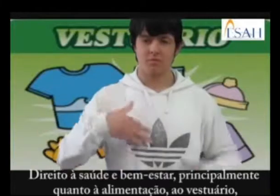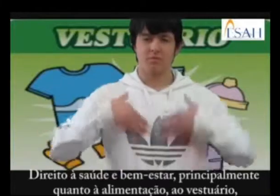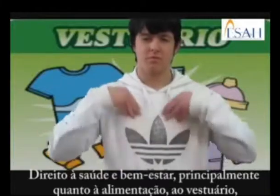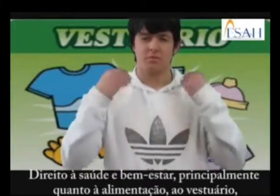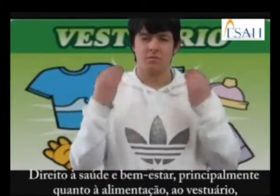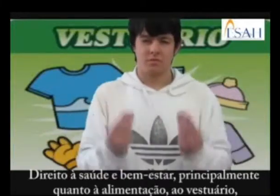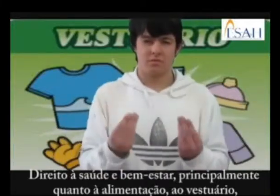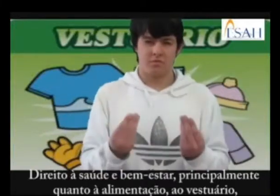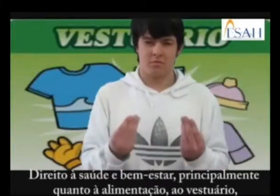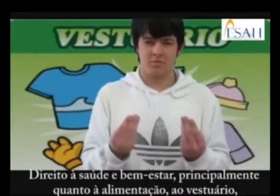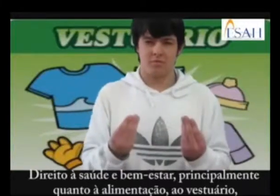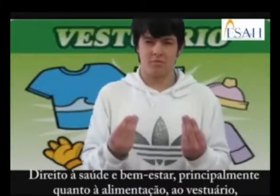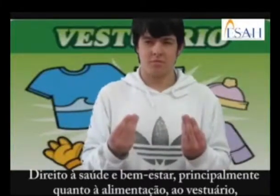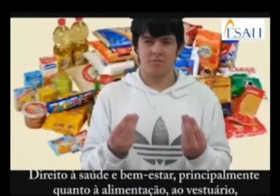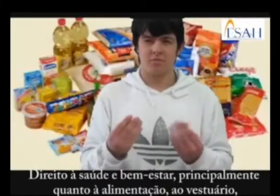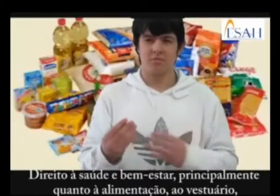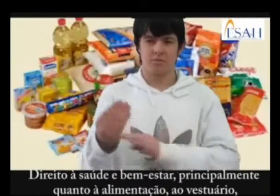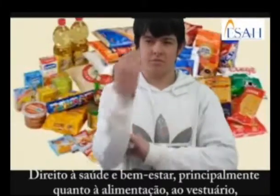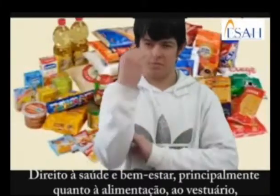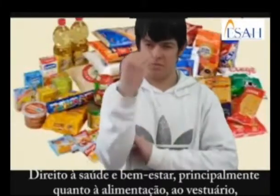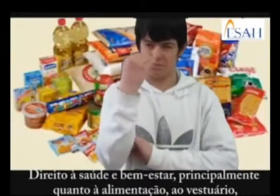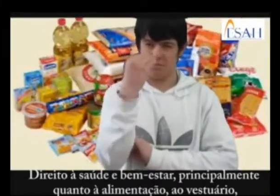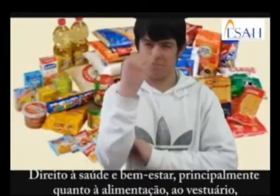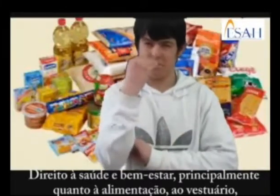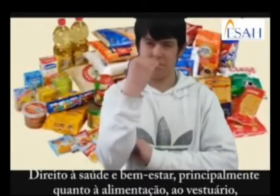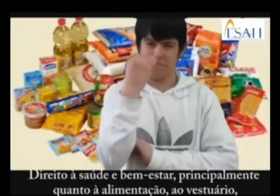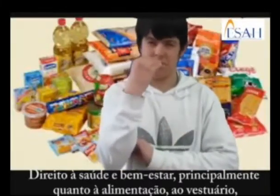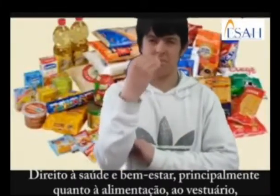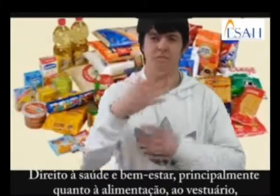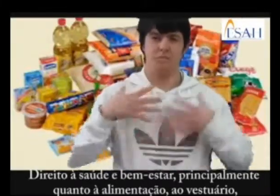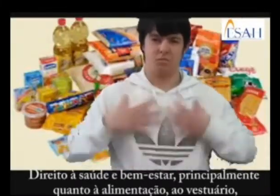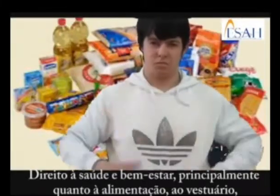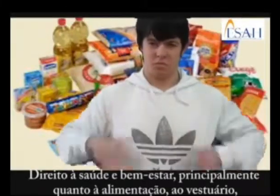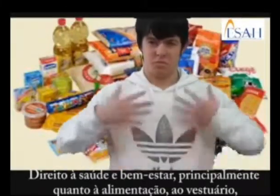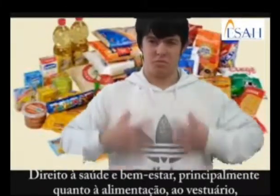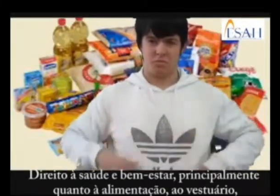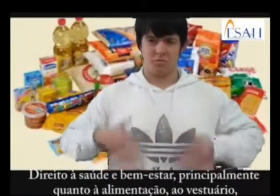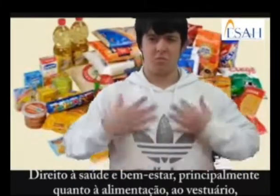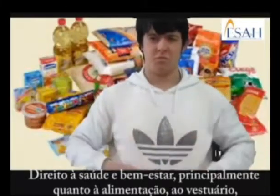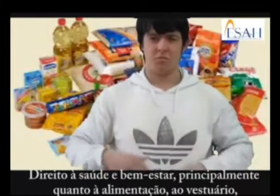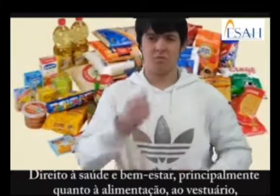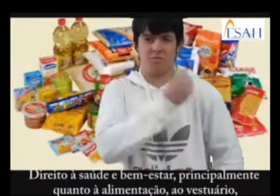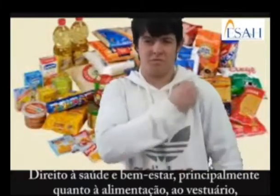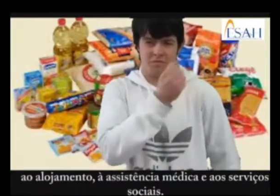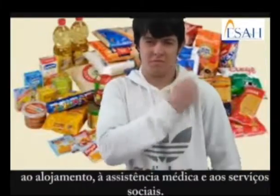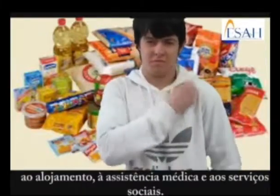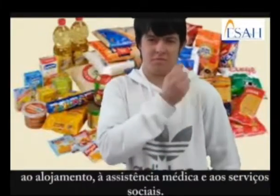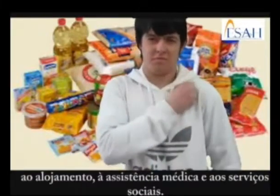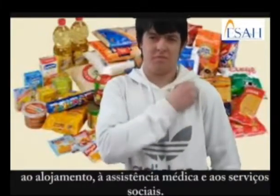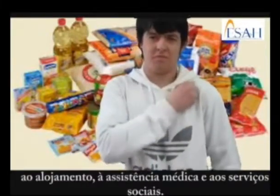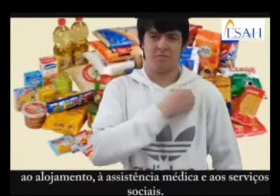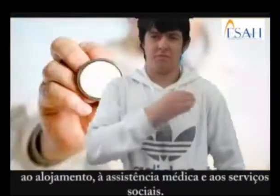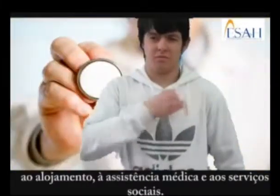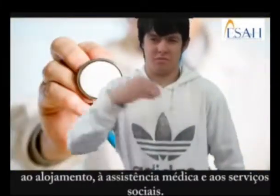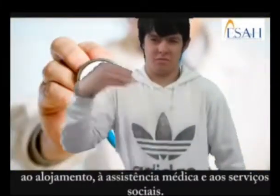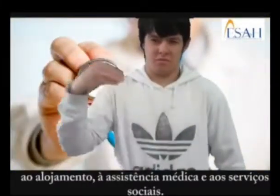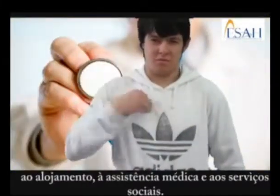Direito à saúde e bem-estar, principalmente quanto à alimentação, ao vestuário, ao alojamento, à